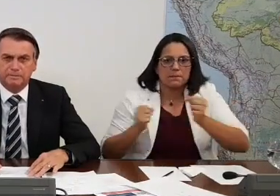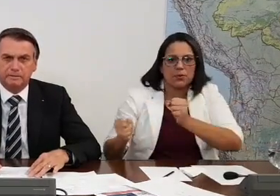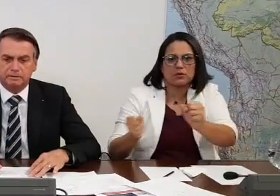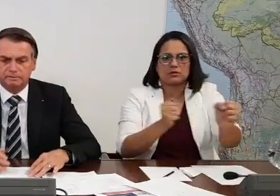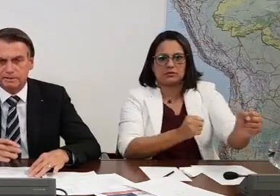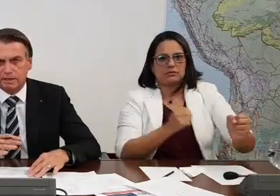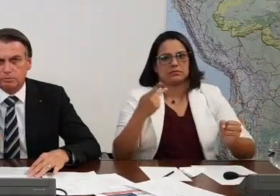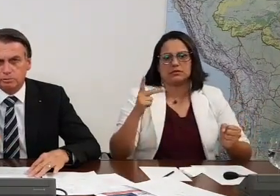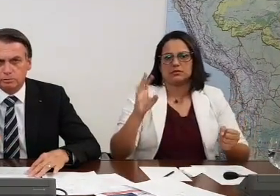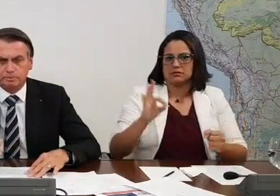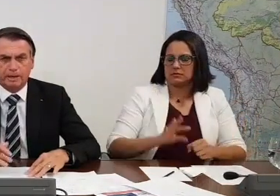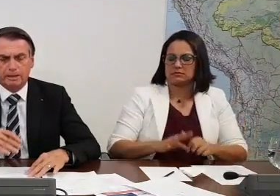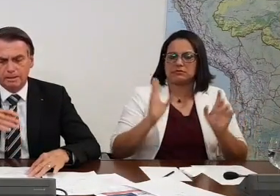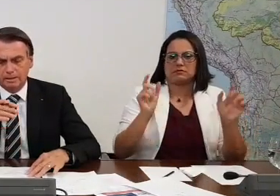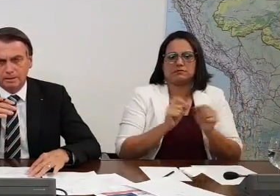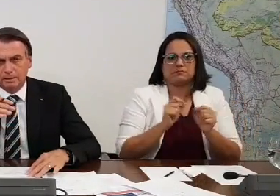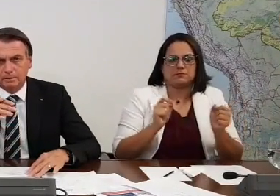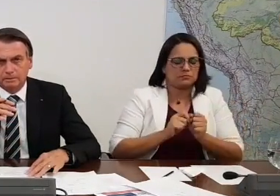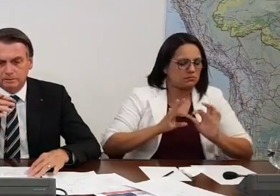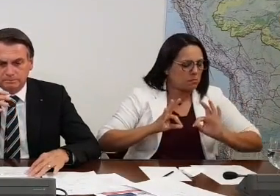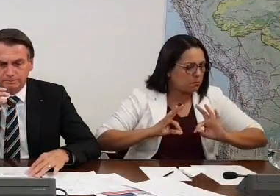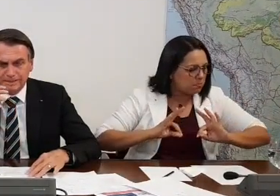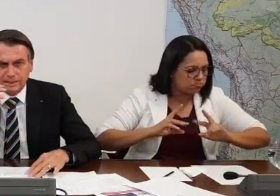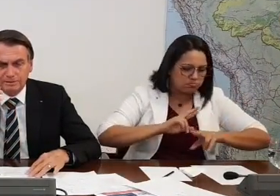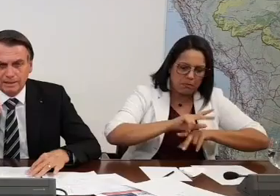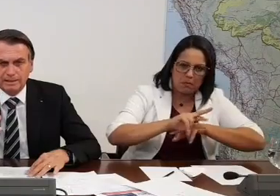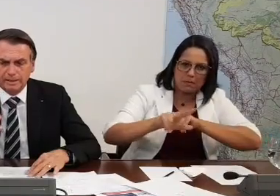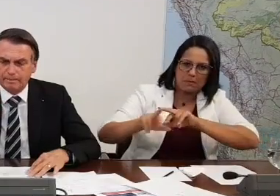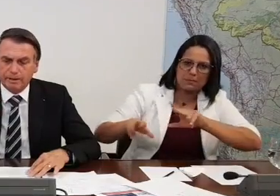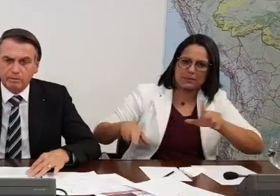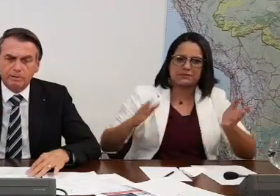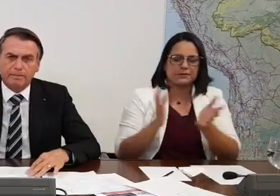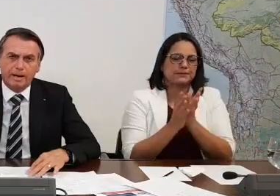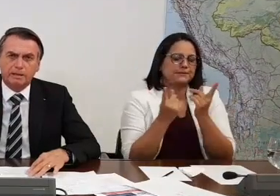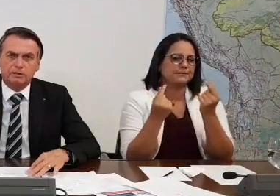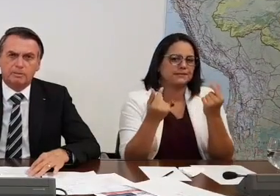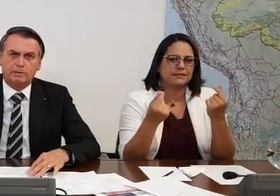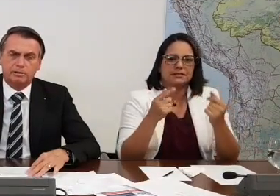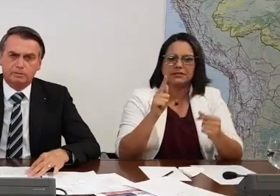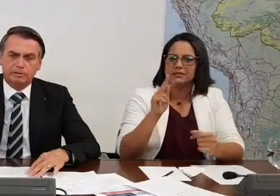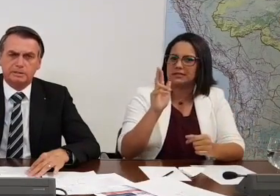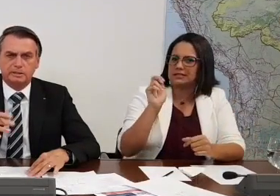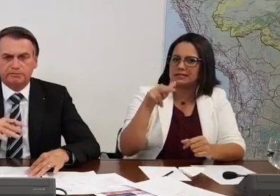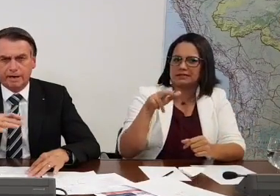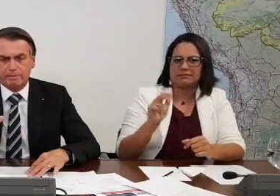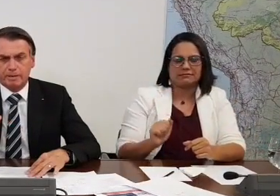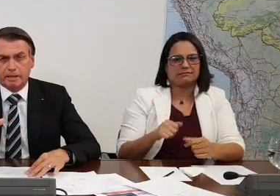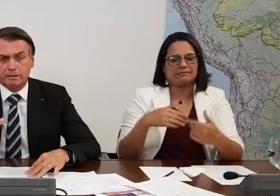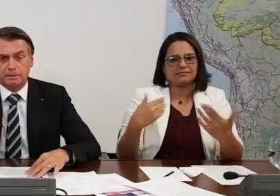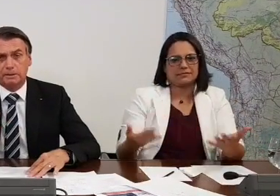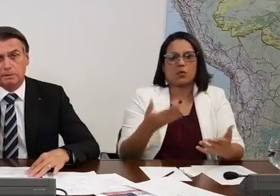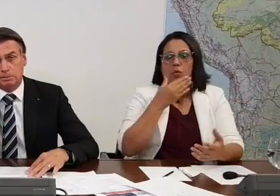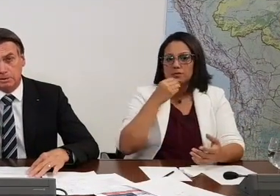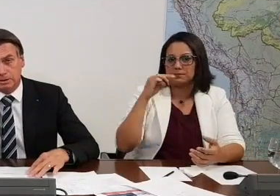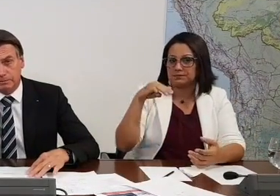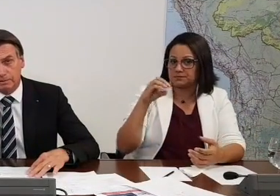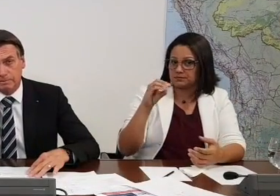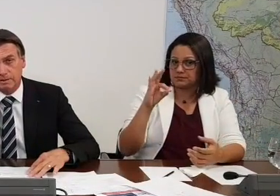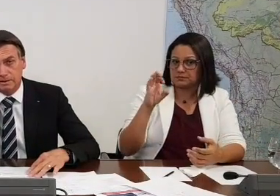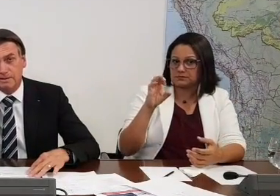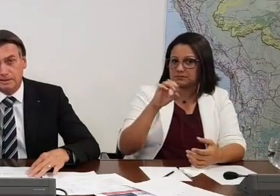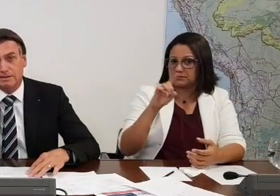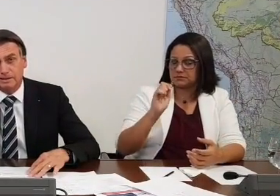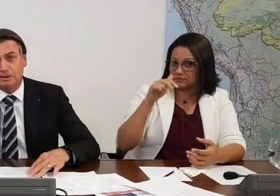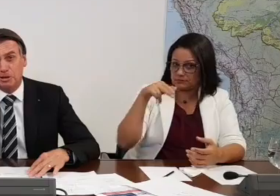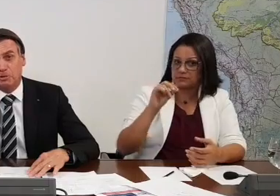PT. Fizeram tudo baseado na grana para nunca mais deixar o poder. Então o Montezano vai abrir essa caixa preta. Inclusive,